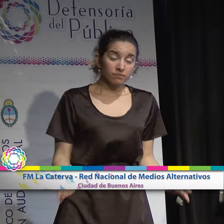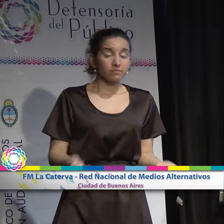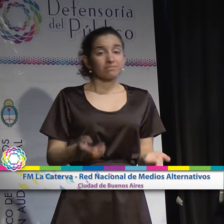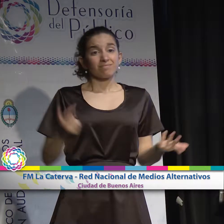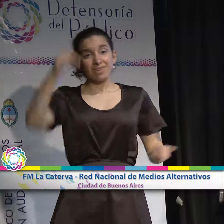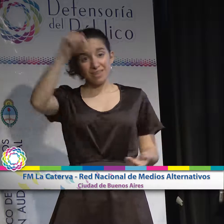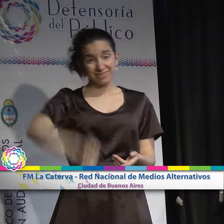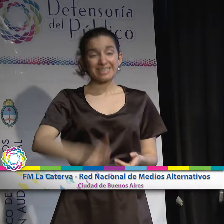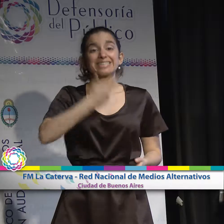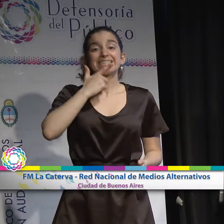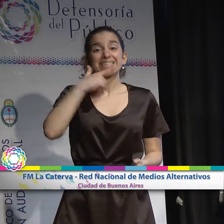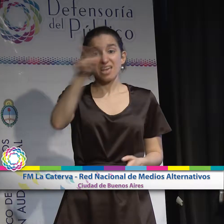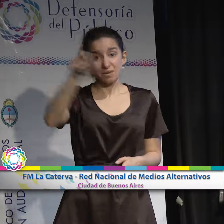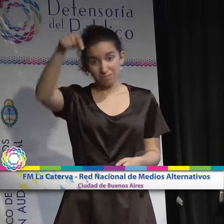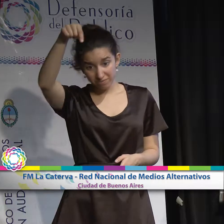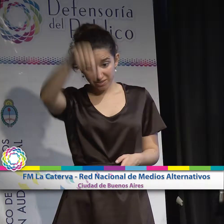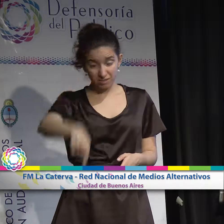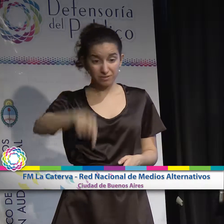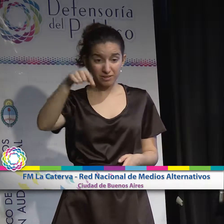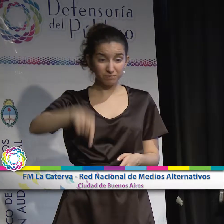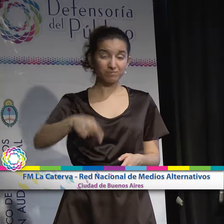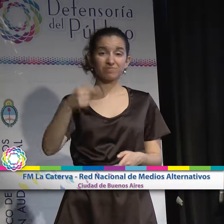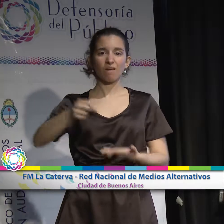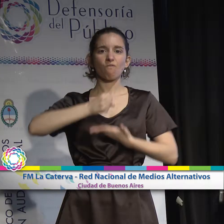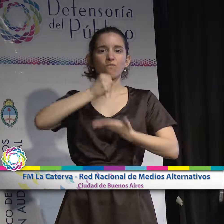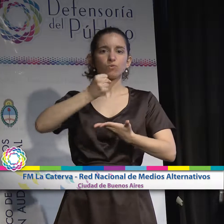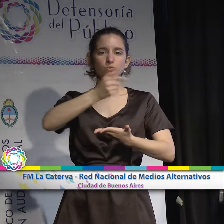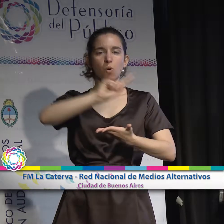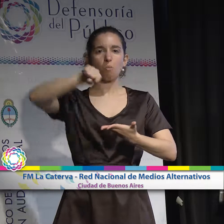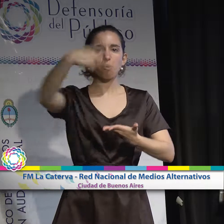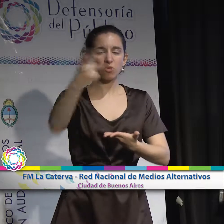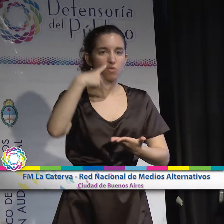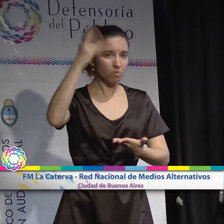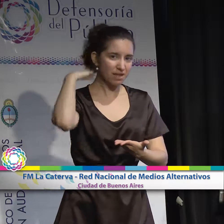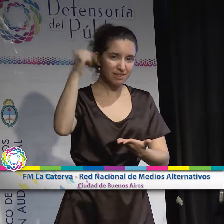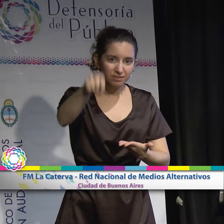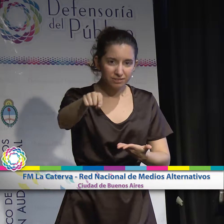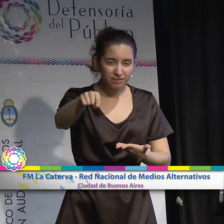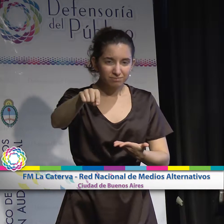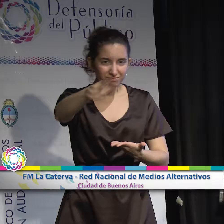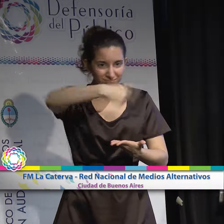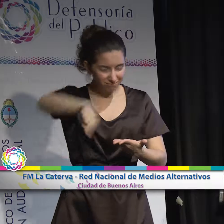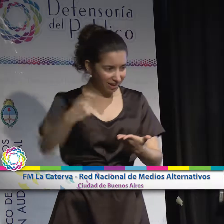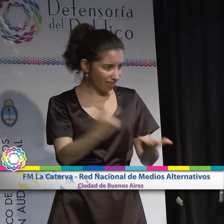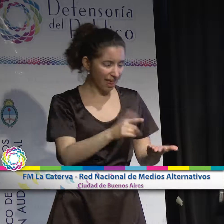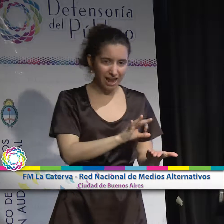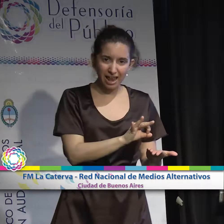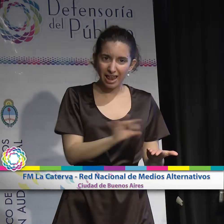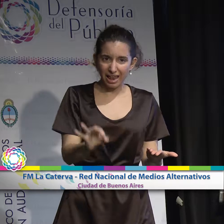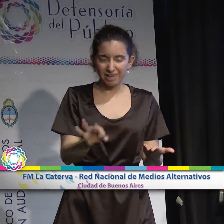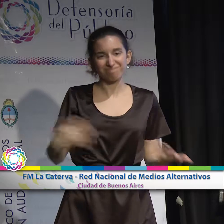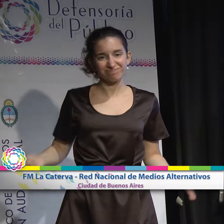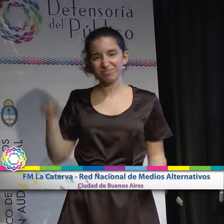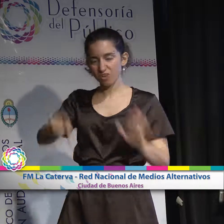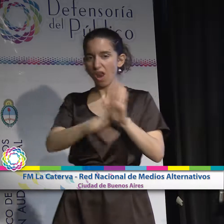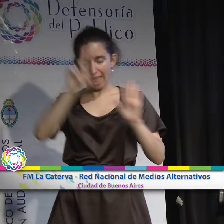estando a mediados de septiembre, tampoco han lanzado las líneas de fomento 2016, resultando esto una muestra más del incumplimiento sistemático